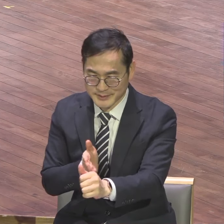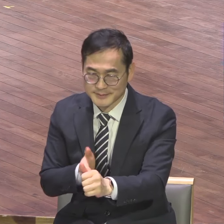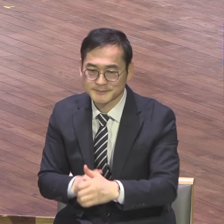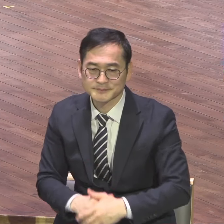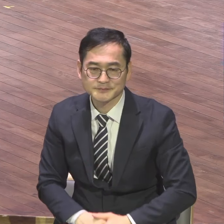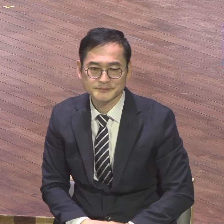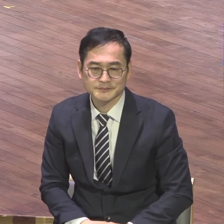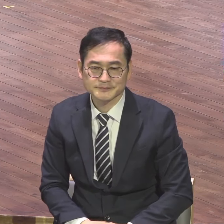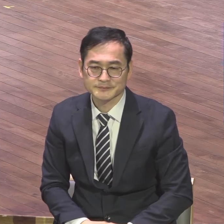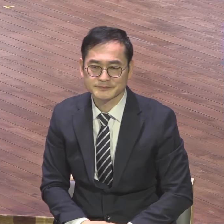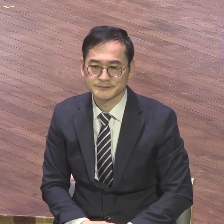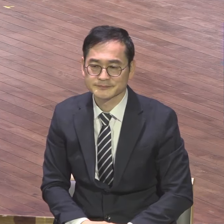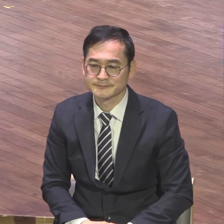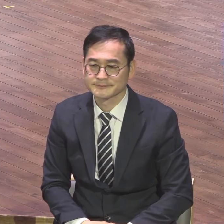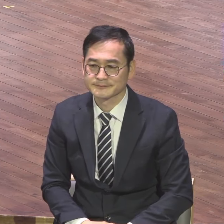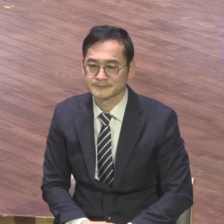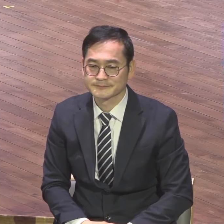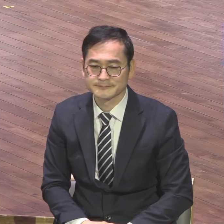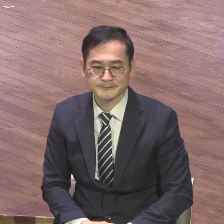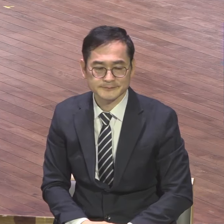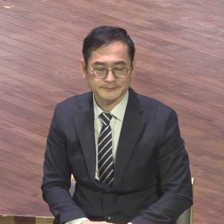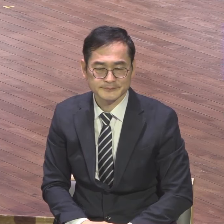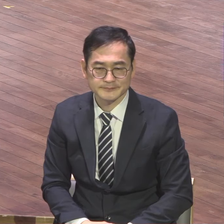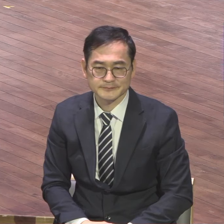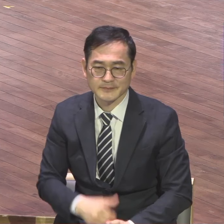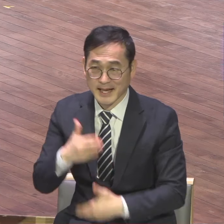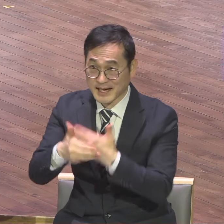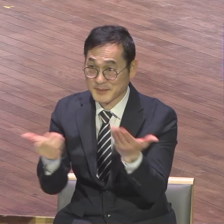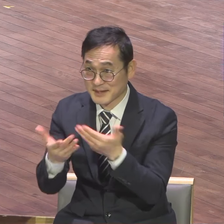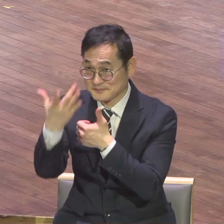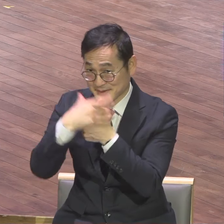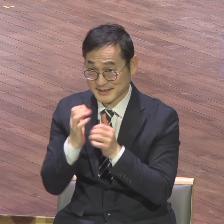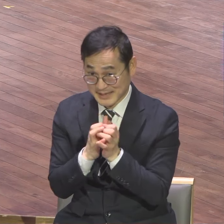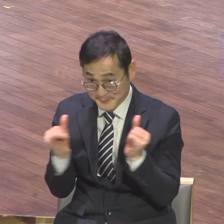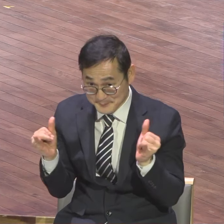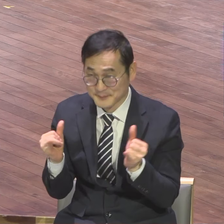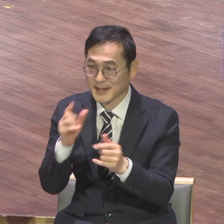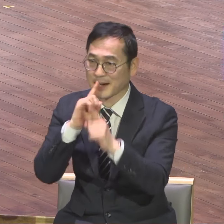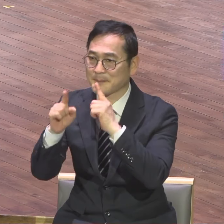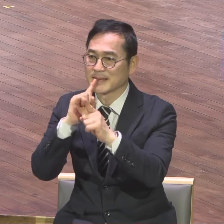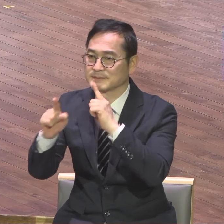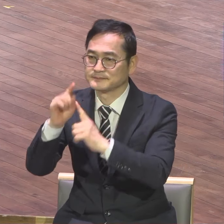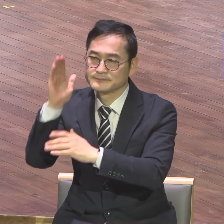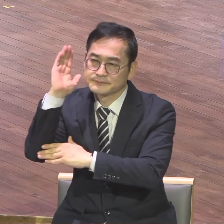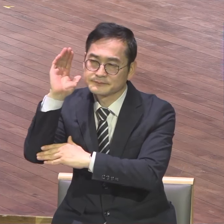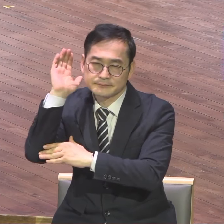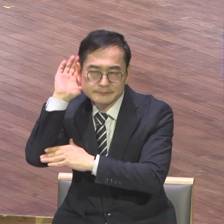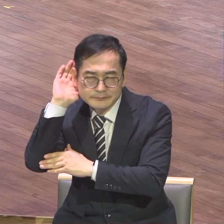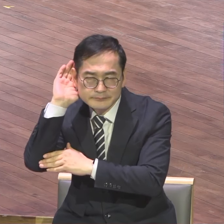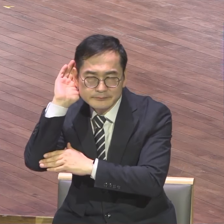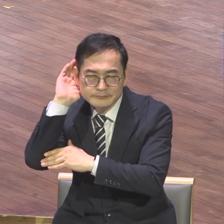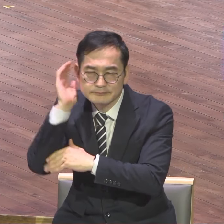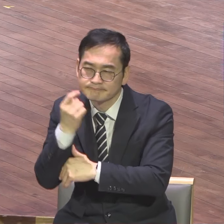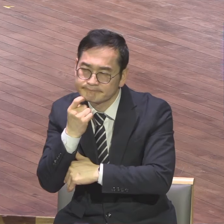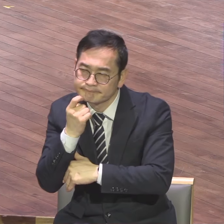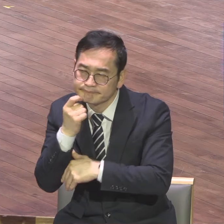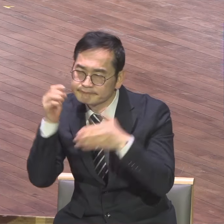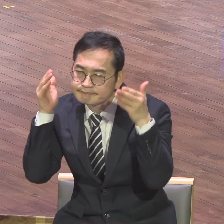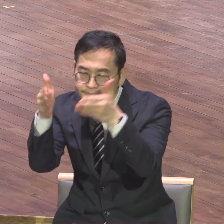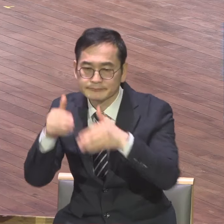우선순위를 분명히 해야 됩니다 특별히 정직인은 강단 놓치면 안 돼요 최소한도 여러분 주일 금요일에 놓치면 안